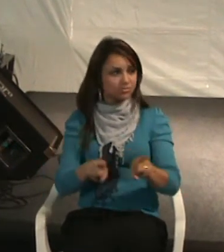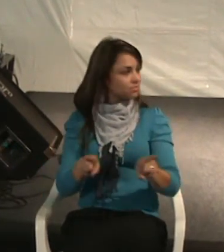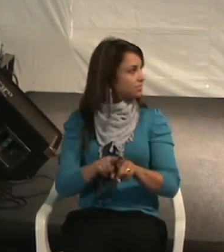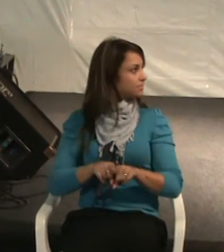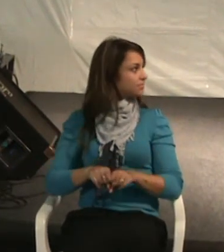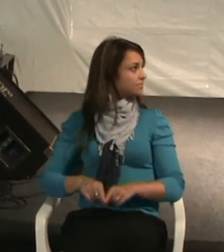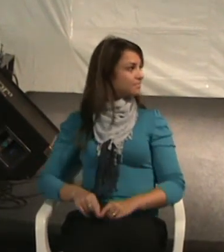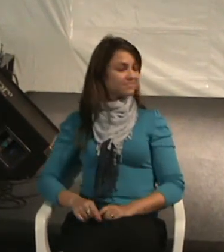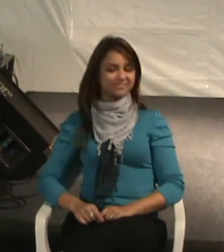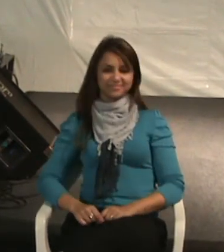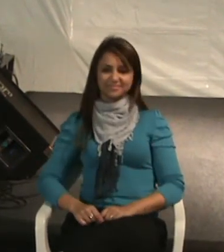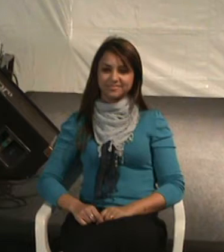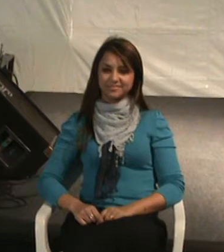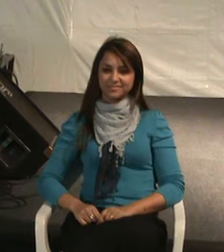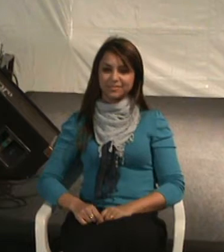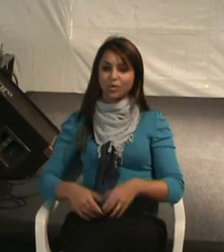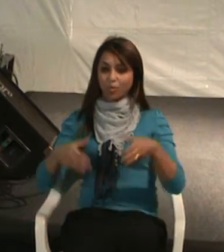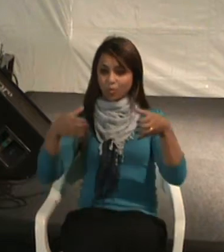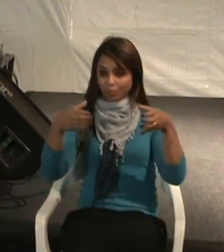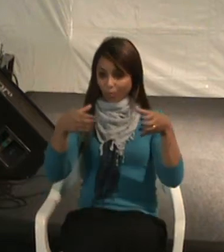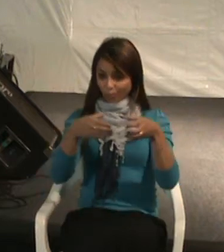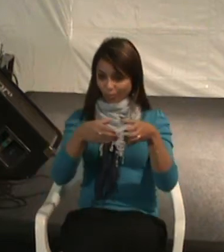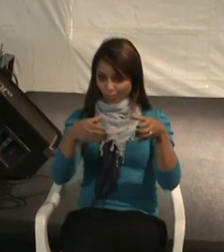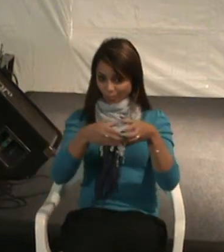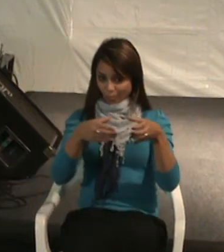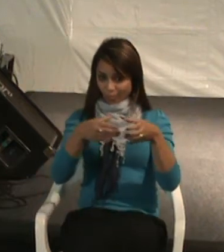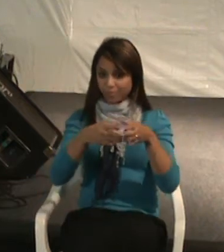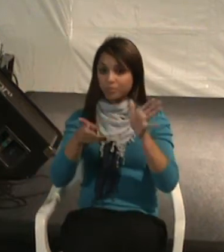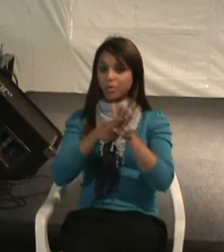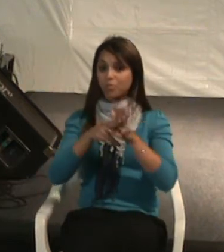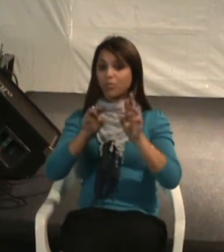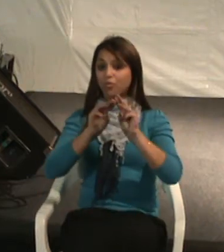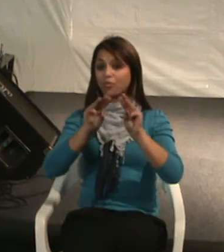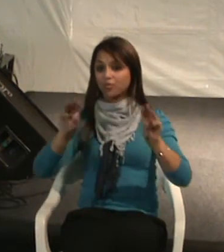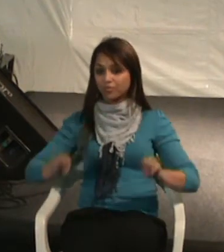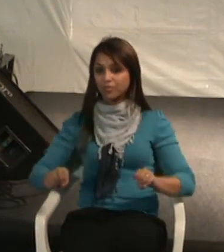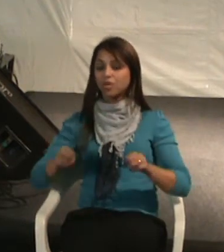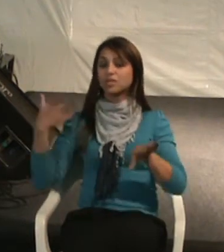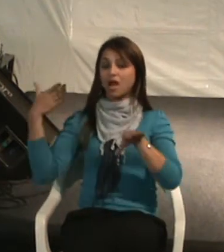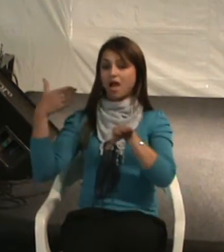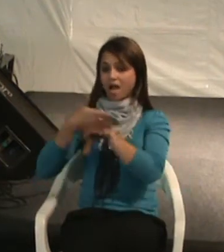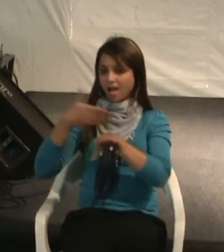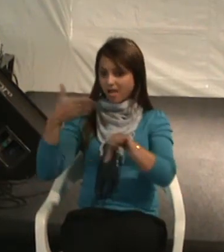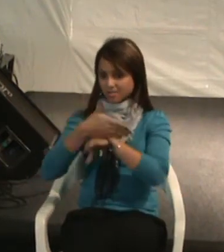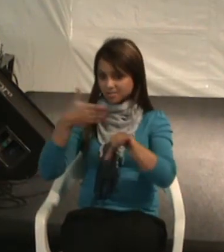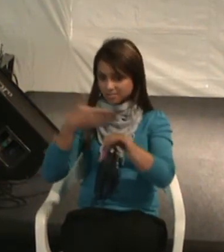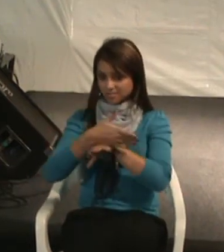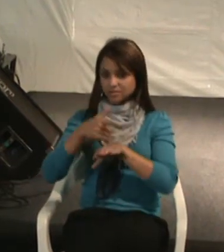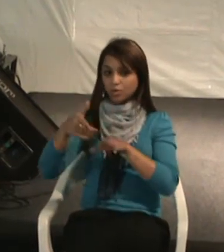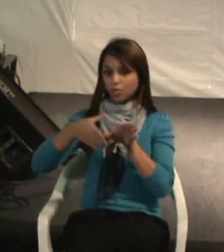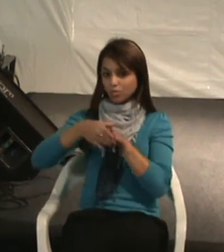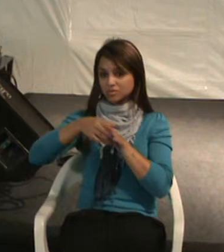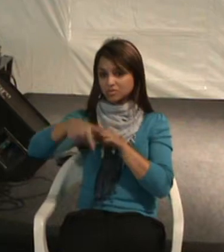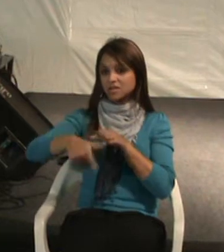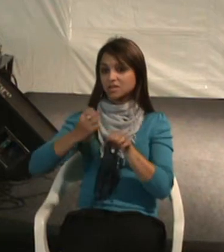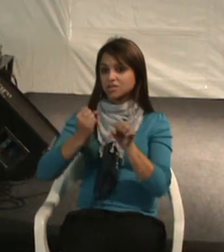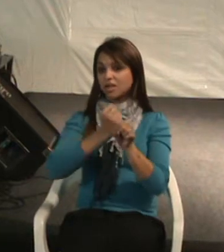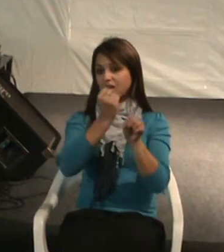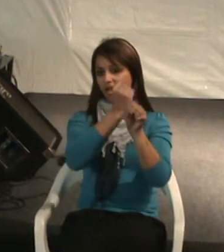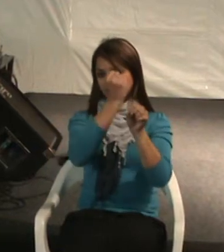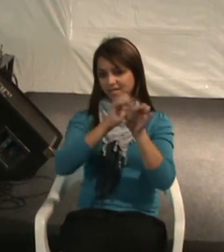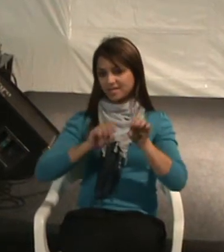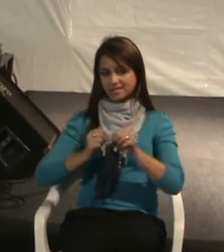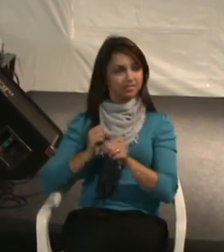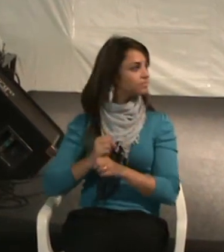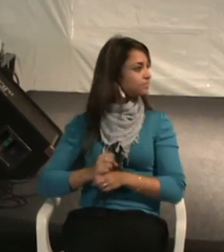membro do Comitê Gestor do Fórum Permanente sobre a acessibilidade do Conselho Regional de Engenharia e Arquitetura,